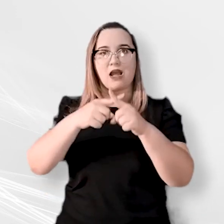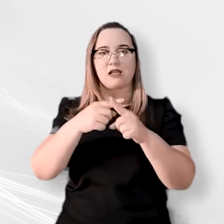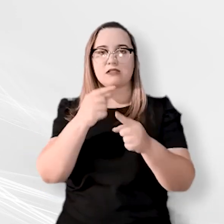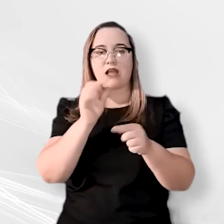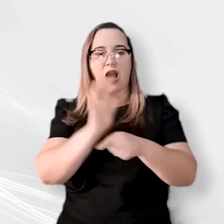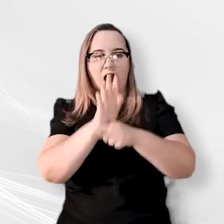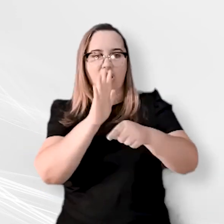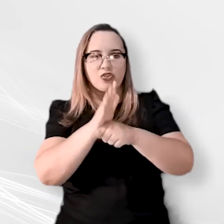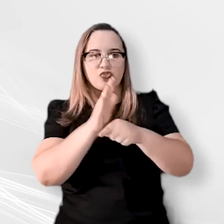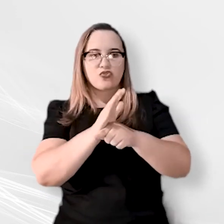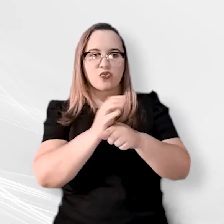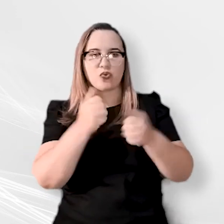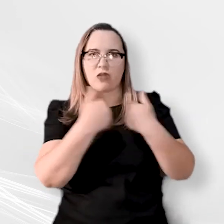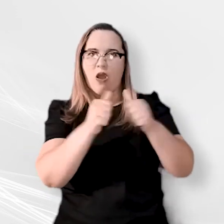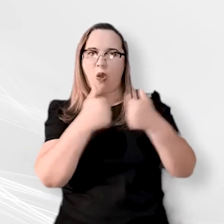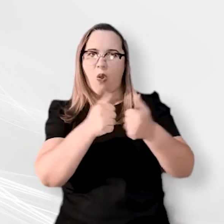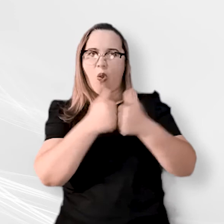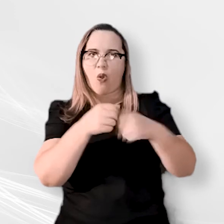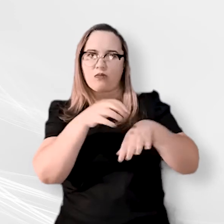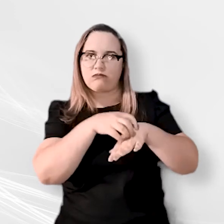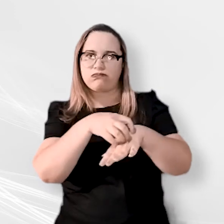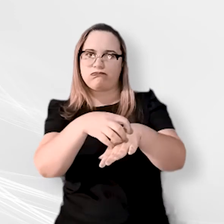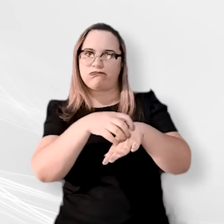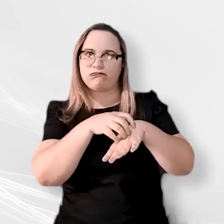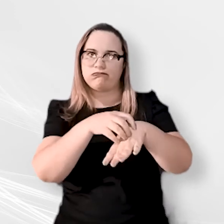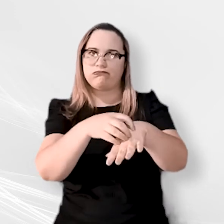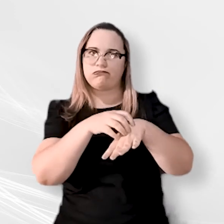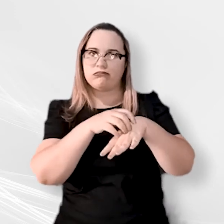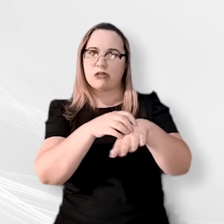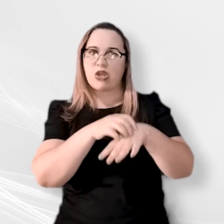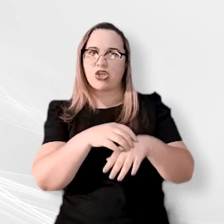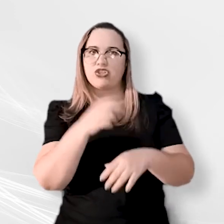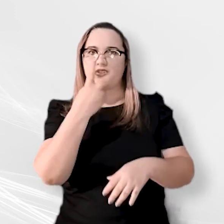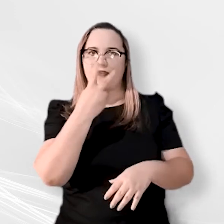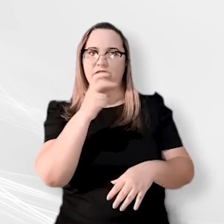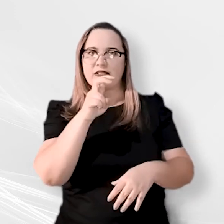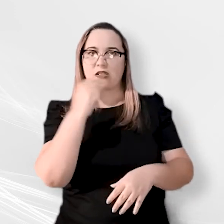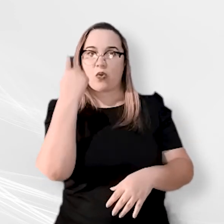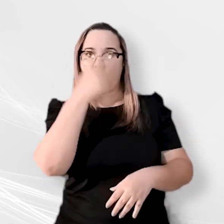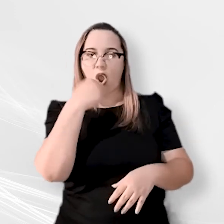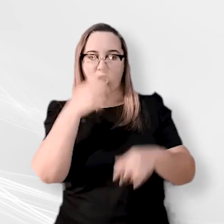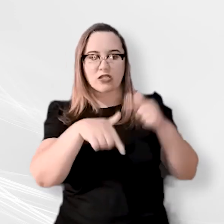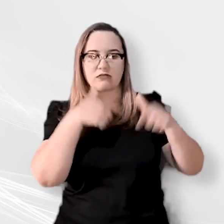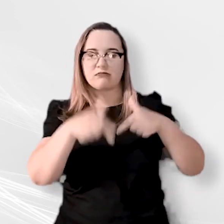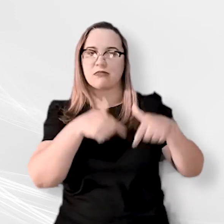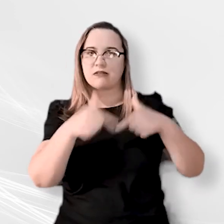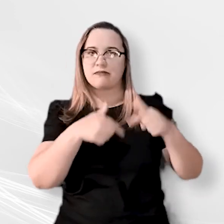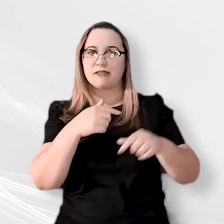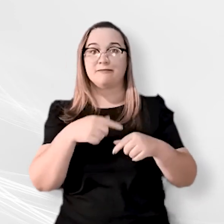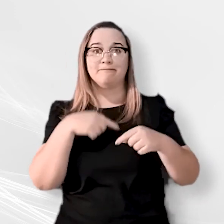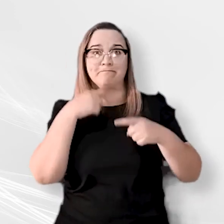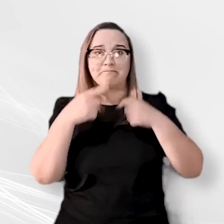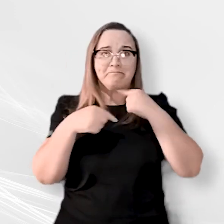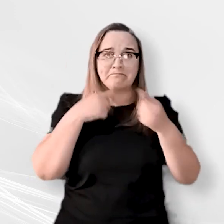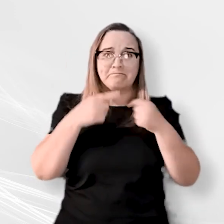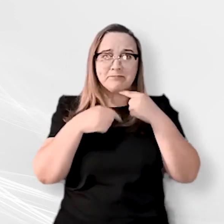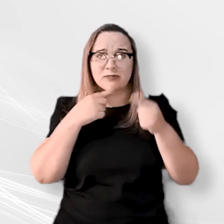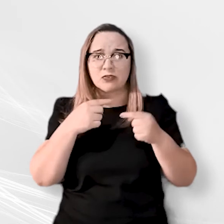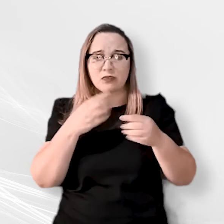177,07 para uma jornada de 25 horas semanais. As dúvidas referentes ao processo seletivo